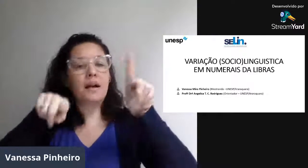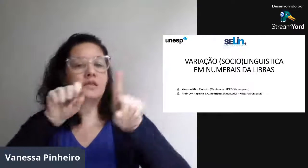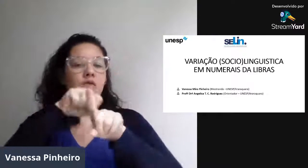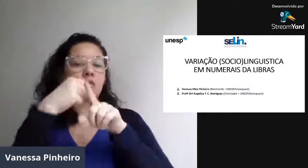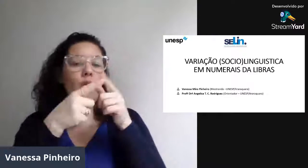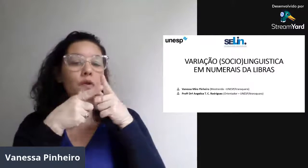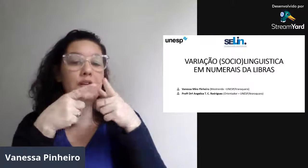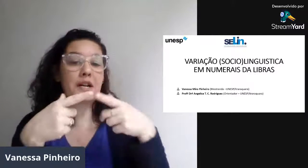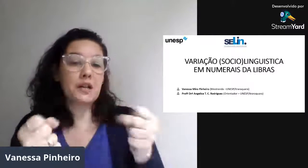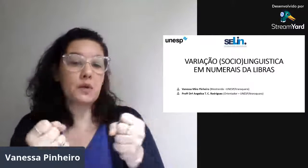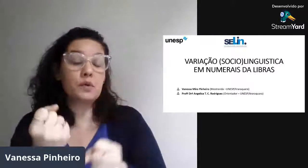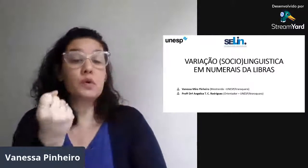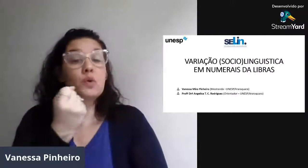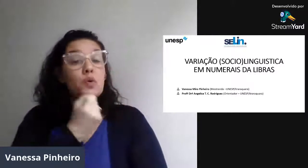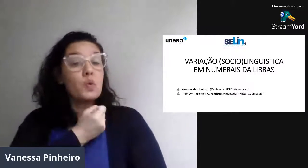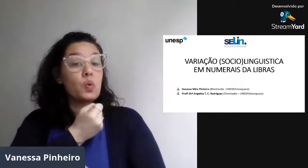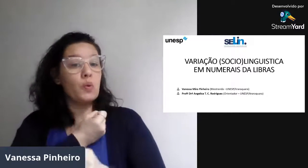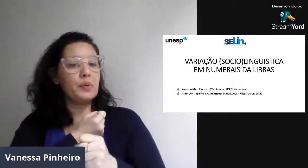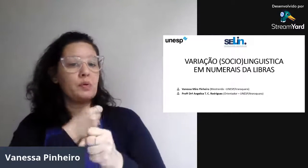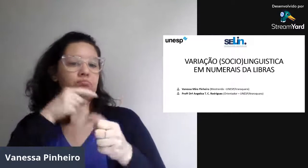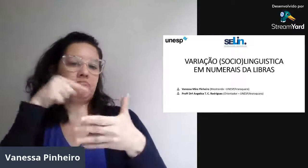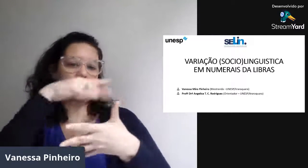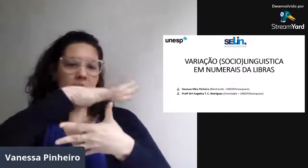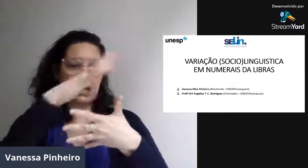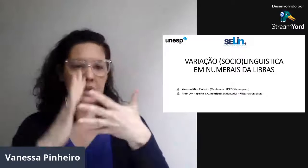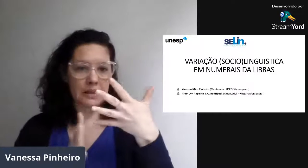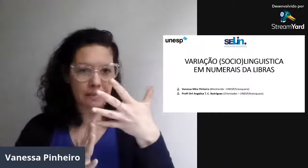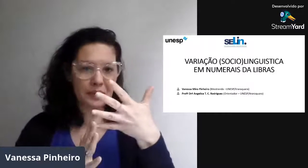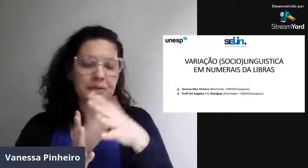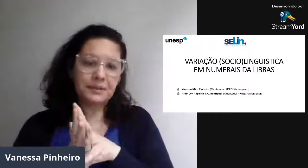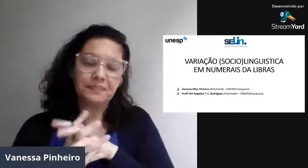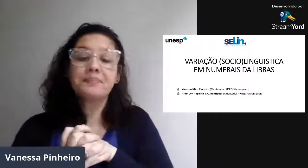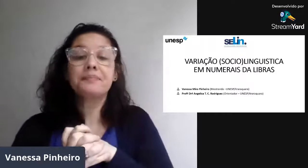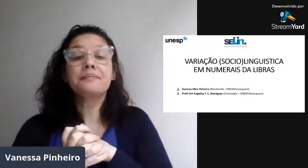Meu tema é variação sociolinguística e números da Libras.